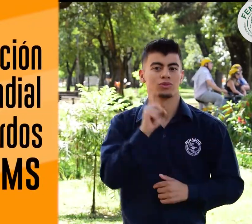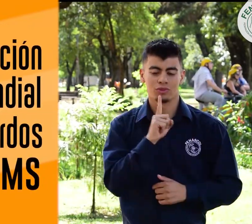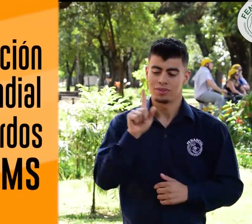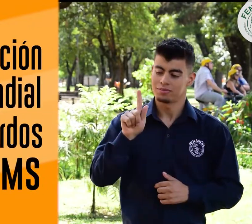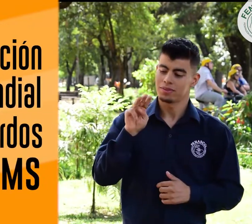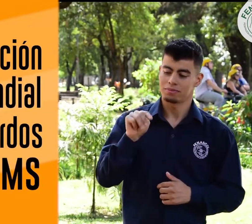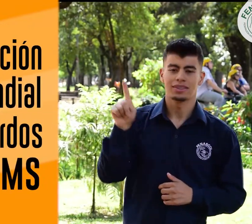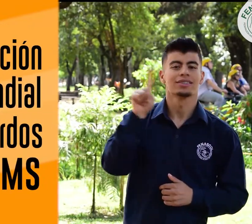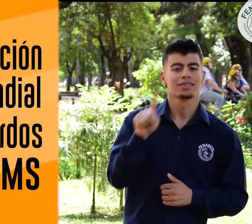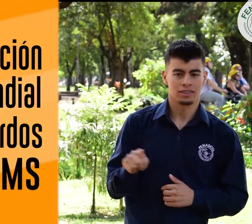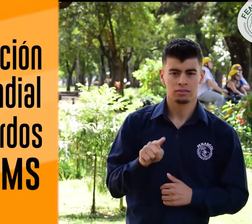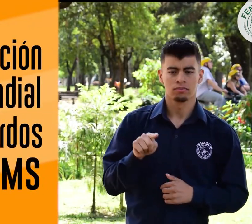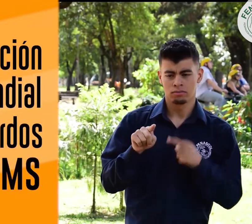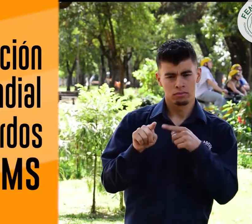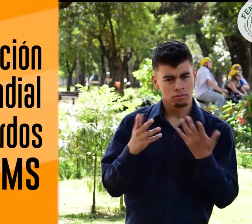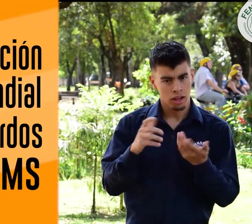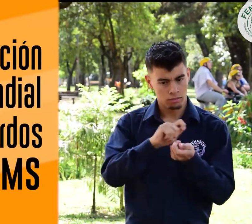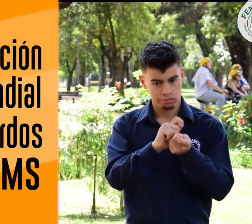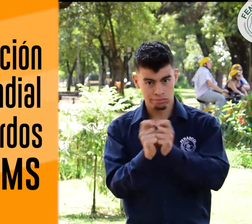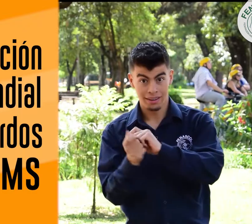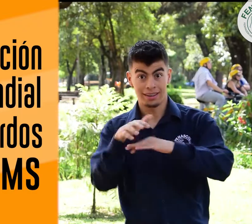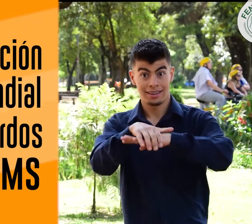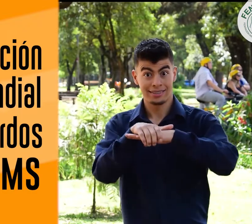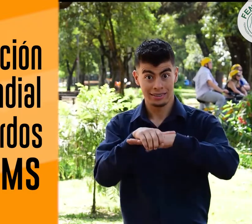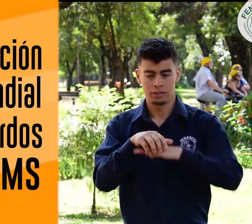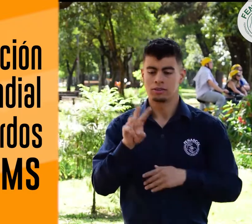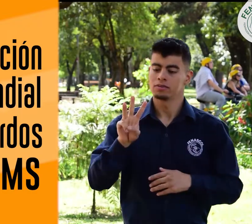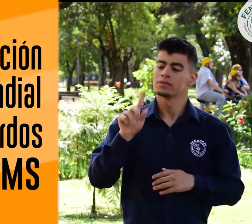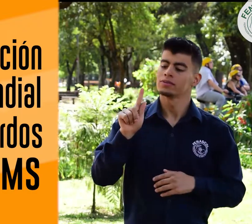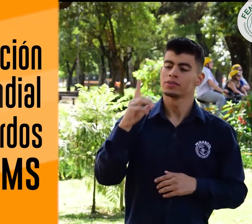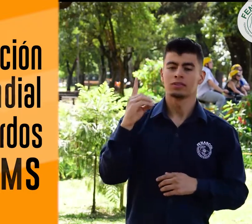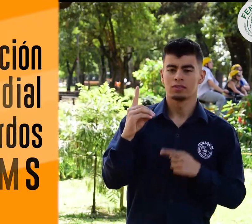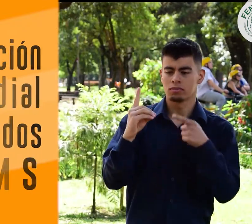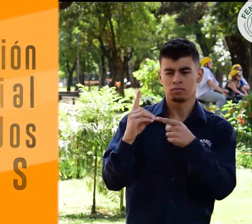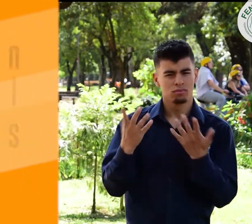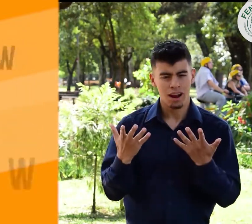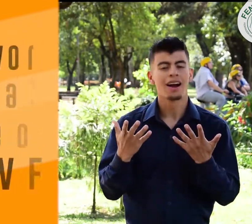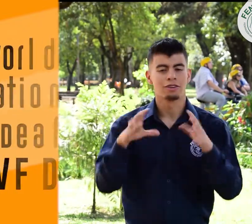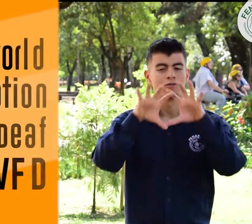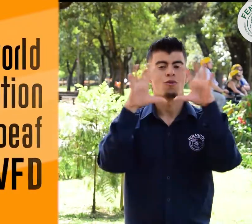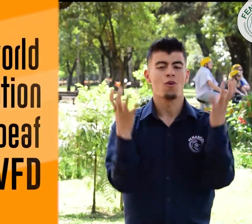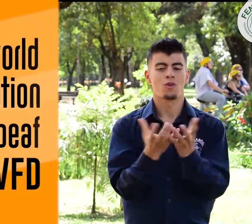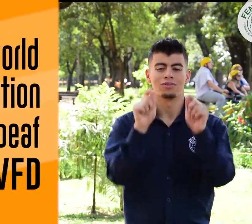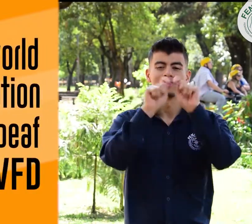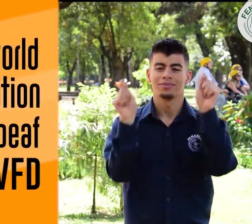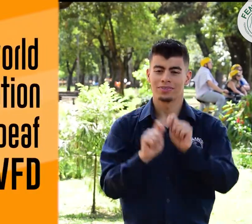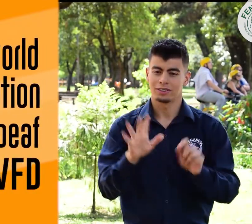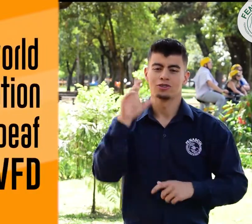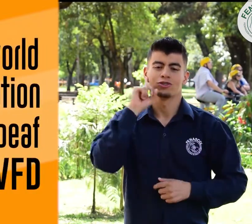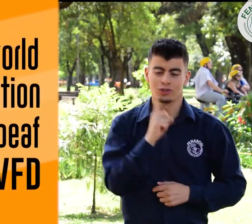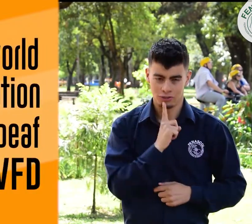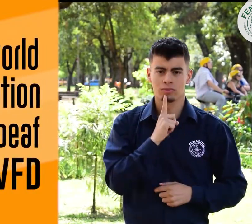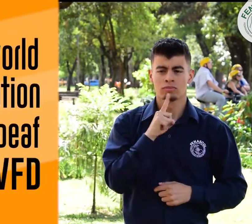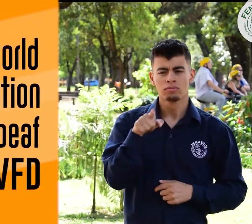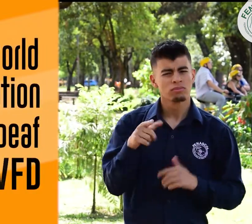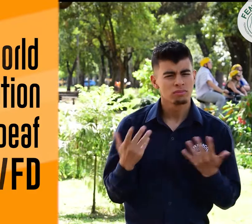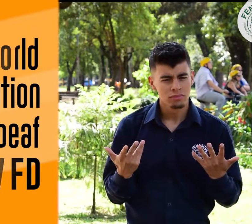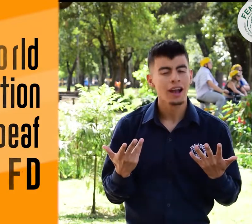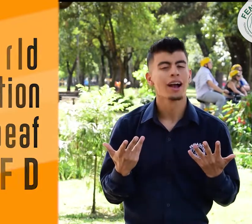fms que sus siglas en inglés son wfd por word federation of the